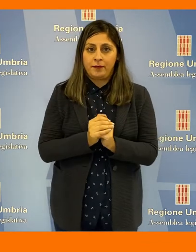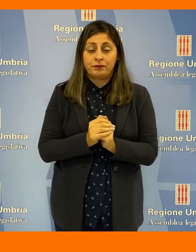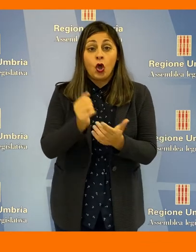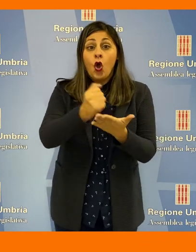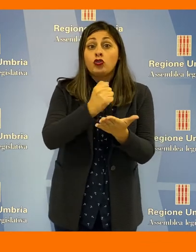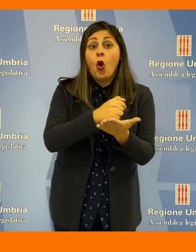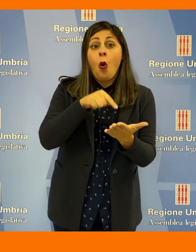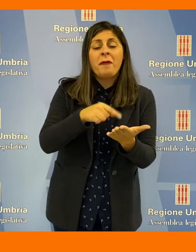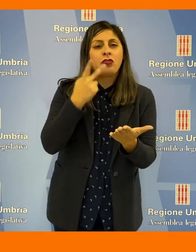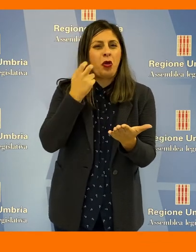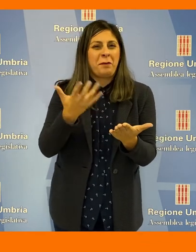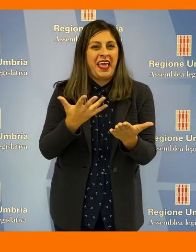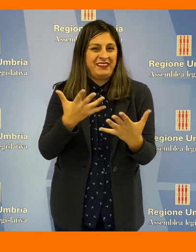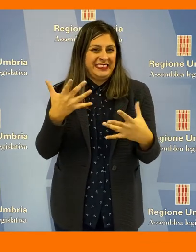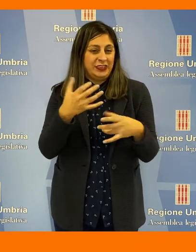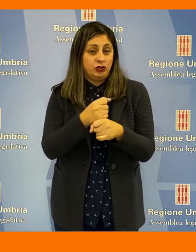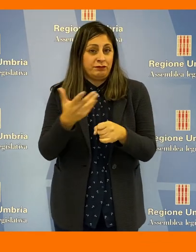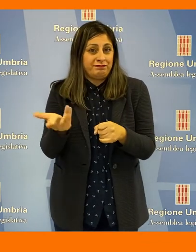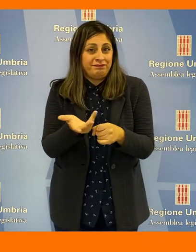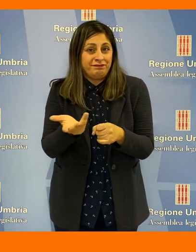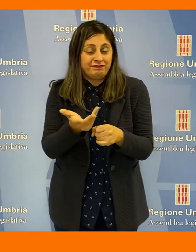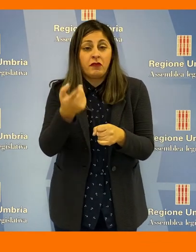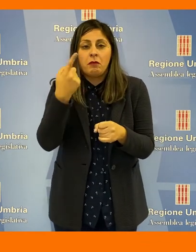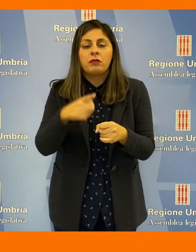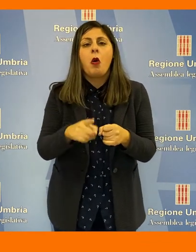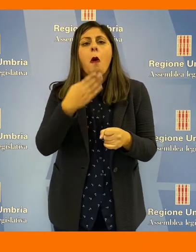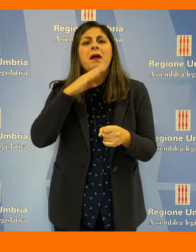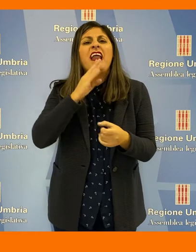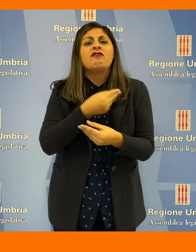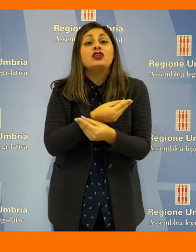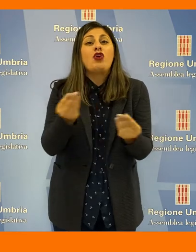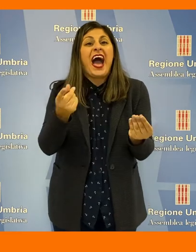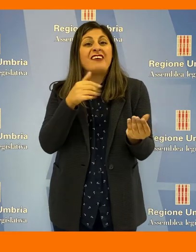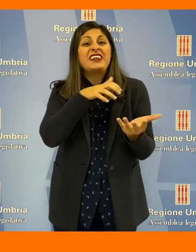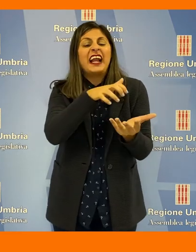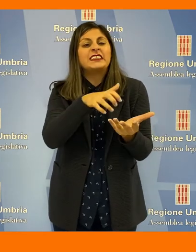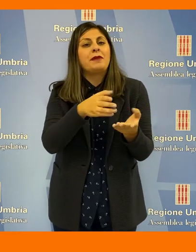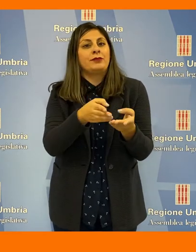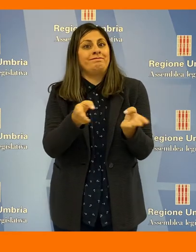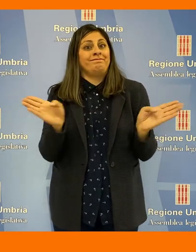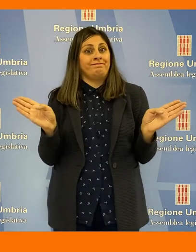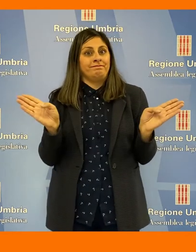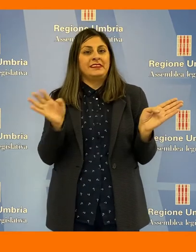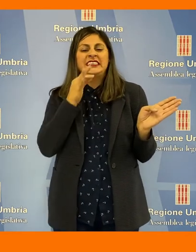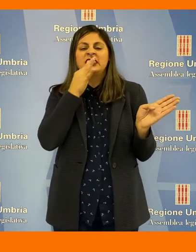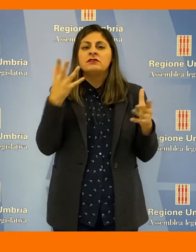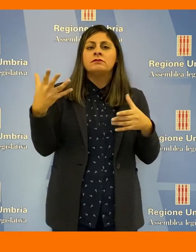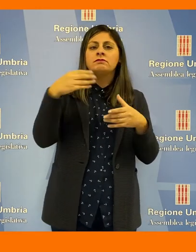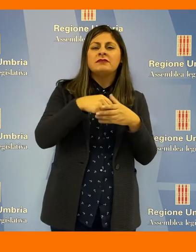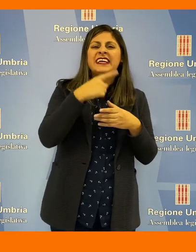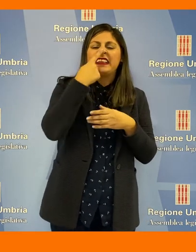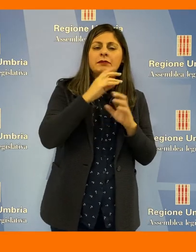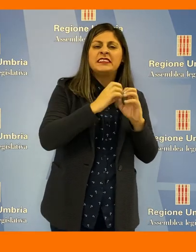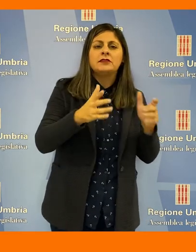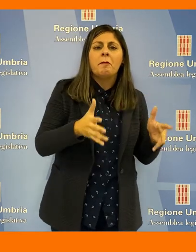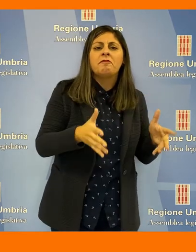settimana. Il documento prevede, in sintesi, l'allargamento della platea dei beneficiari dei finanziamenti, comprendendo tutte le